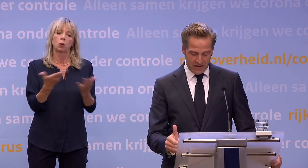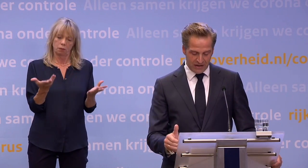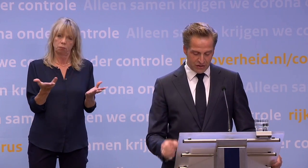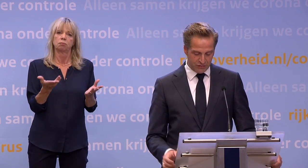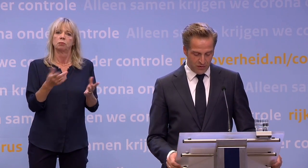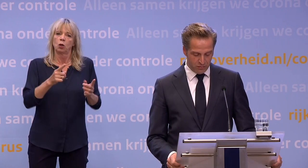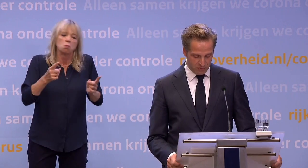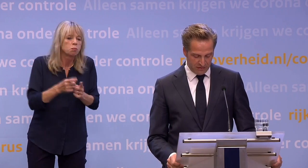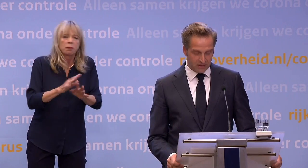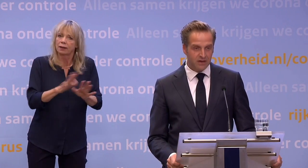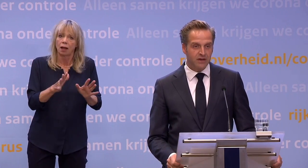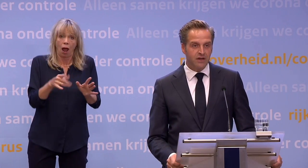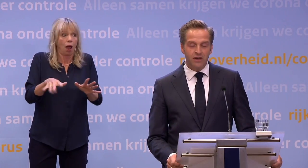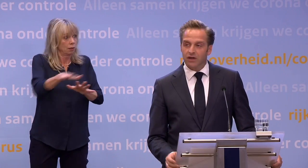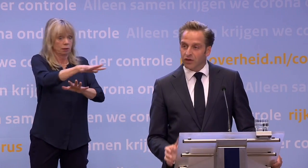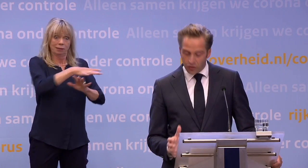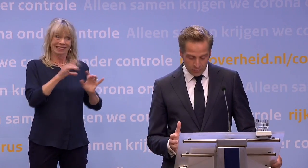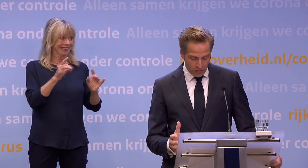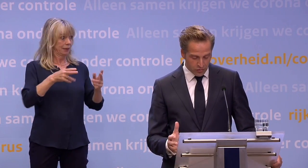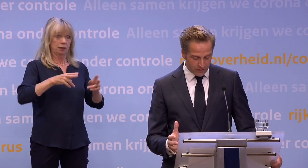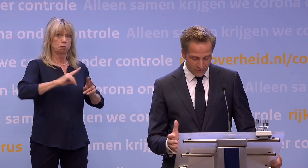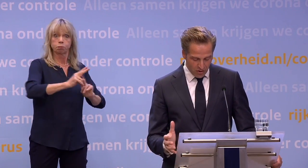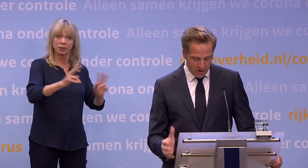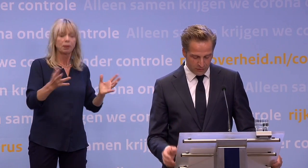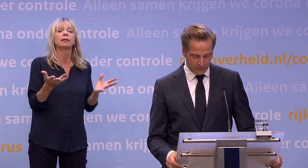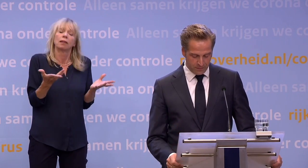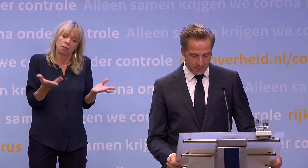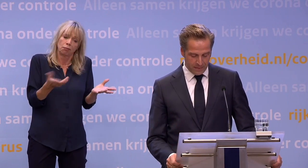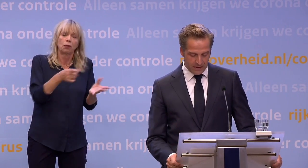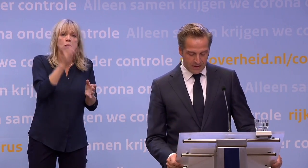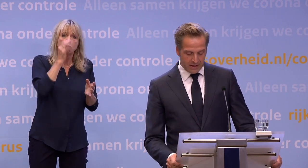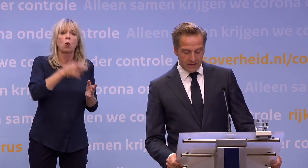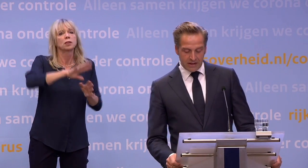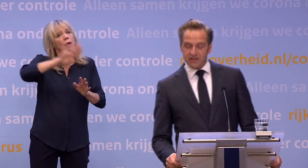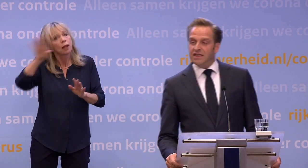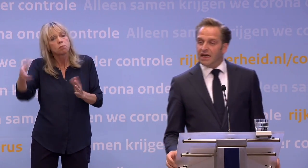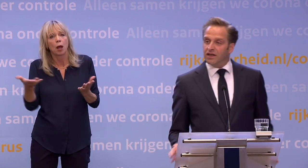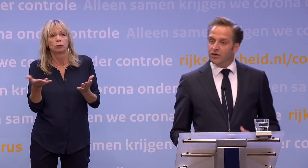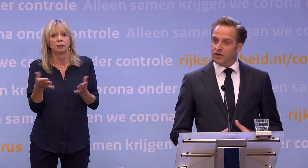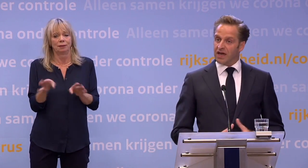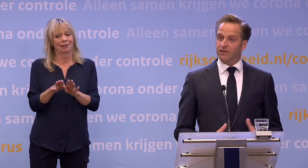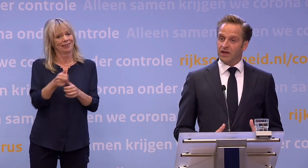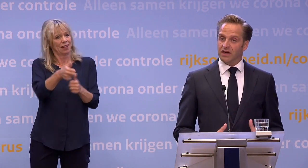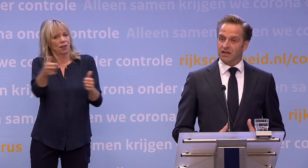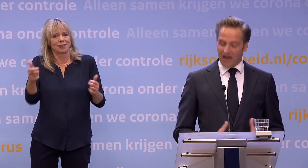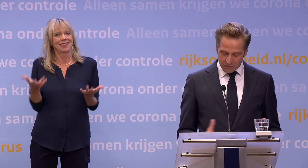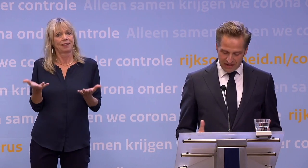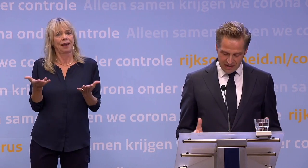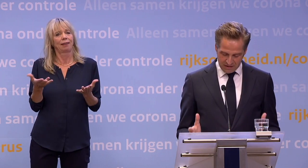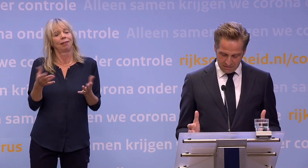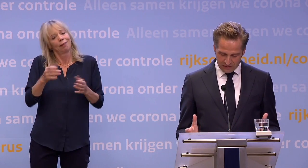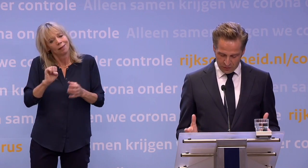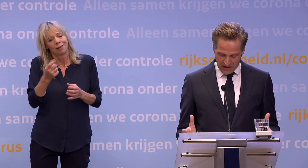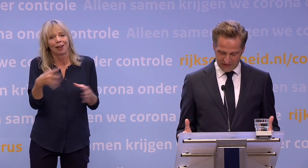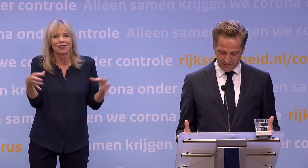locatie vrij is van besmetting. Dan kunnen bewoners ook weer gewoon naar buiten. Net als iedereen kunnen zij dan weer samen